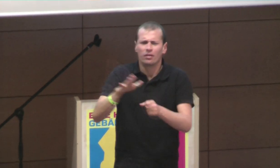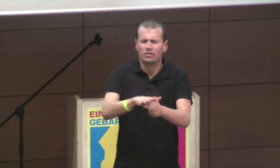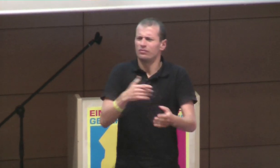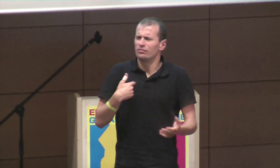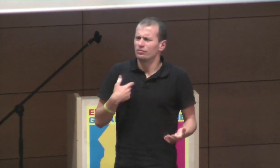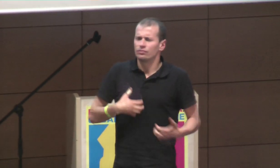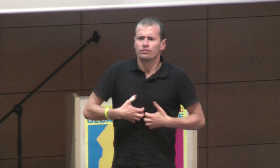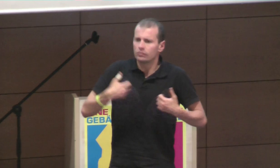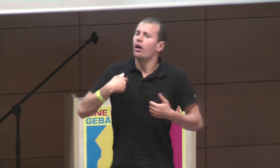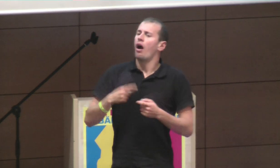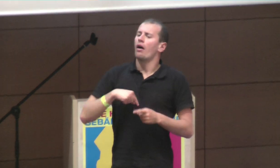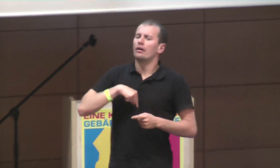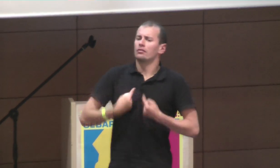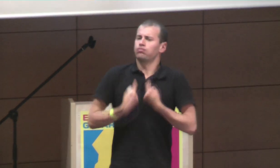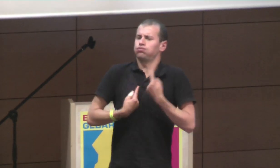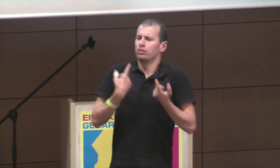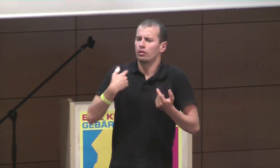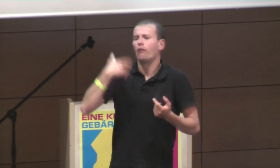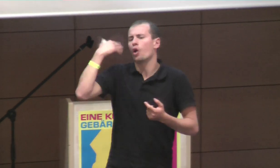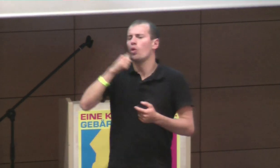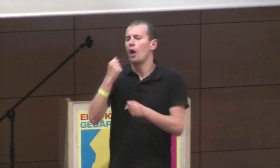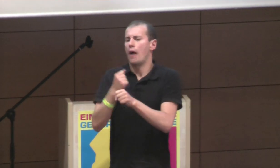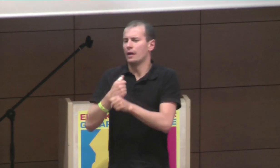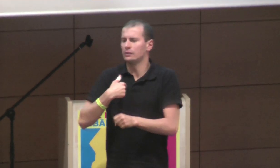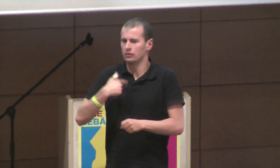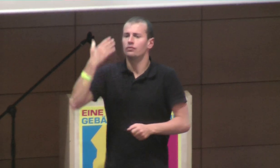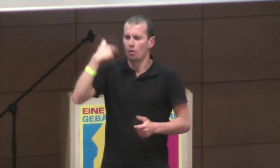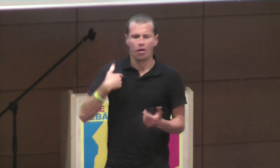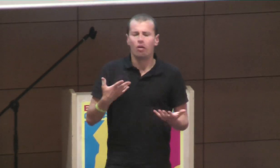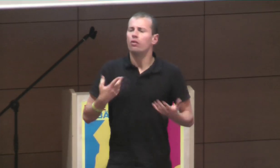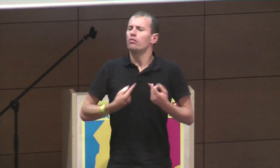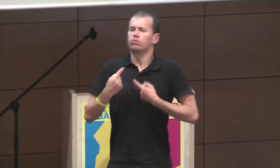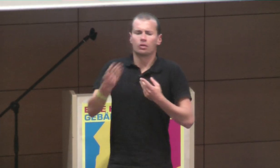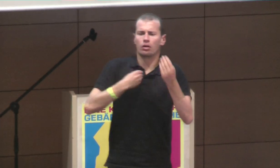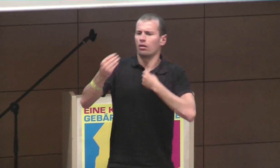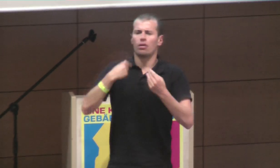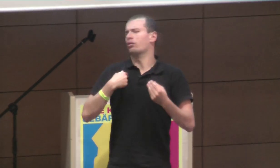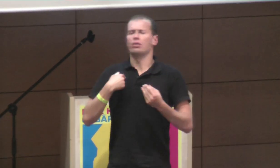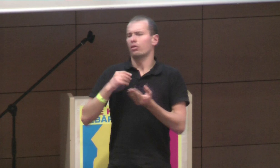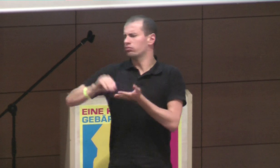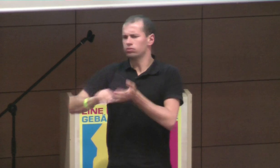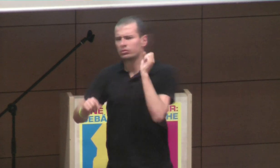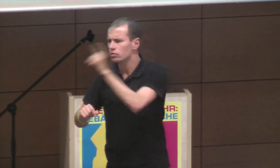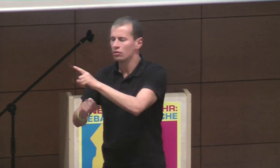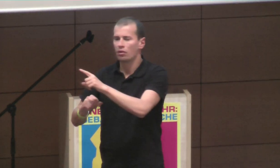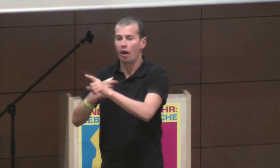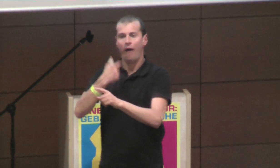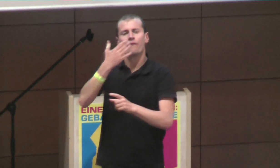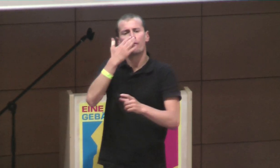Und das ist natürlich so, das ist der Bildungsbereich, wo so Ungerechtigkeiten bestehen, Ungleichbehandlungen, ähm, die einfach angeklagt